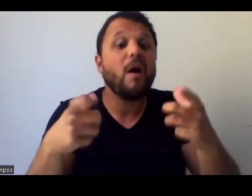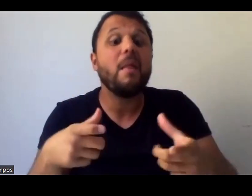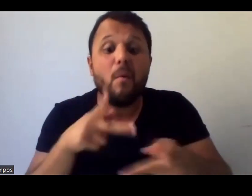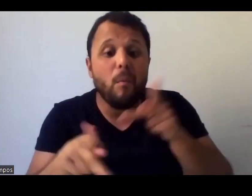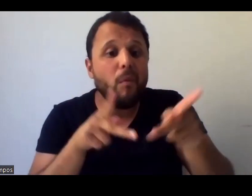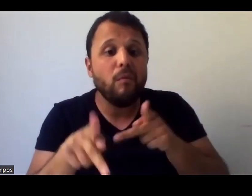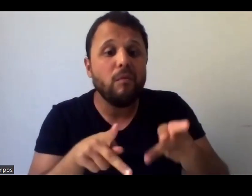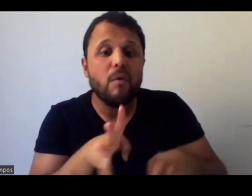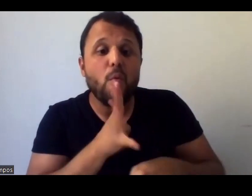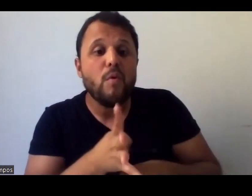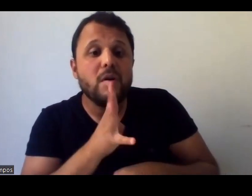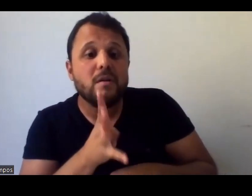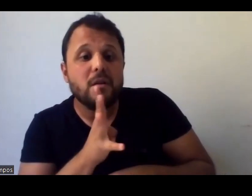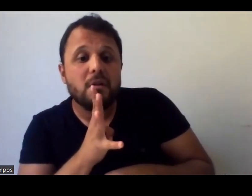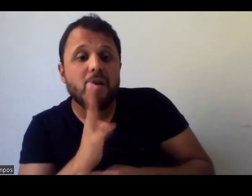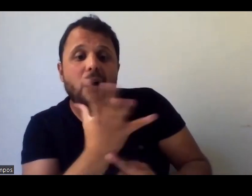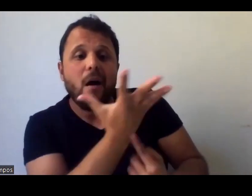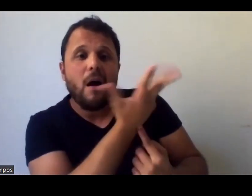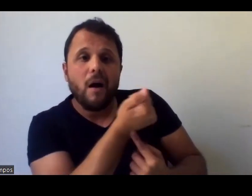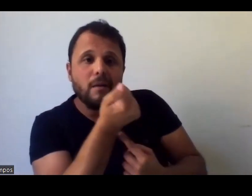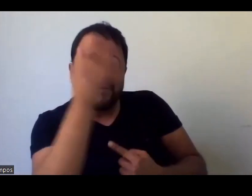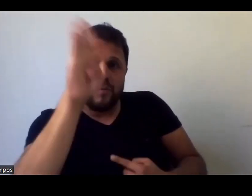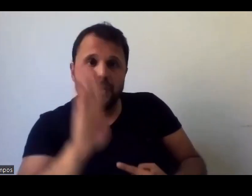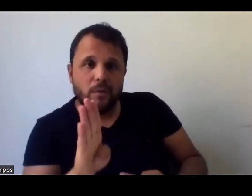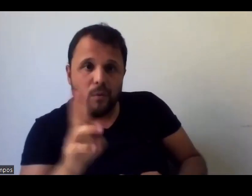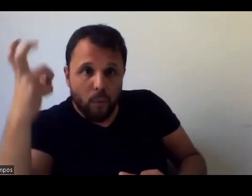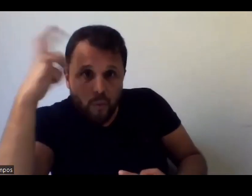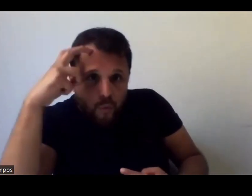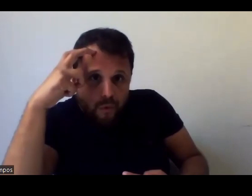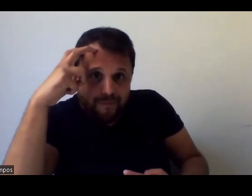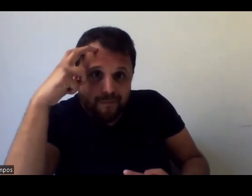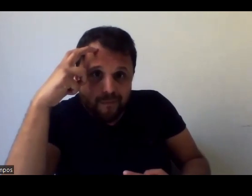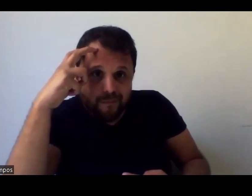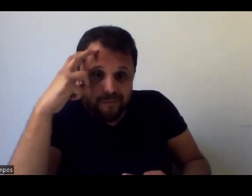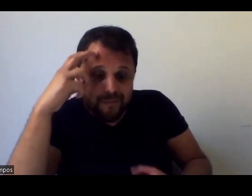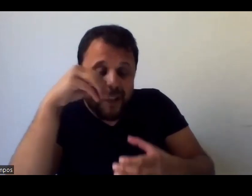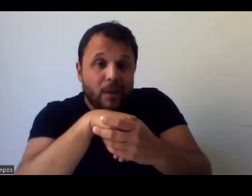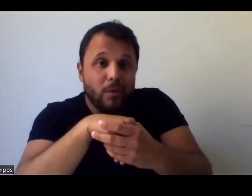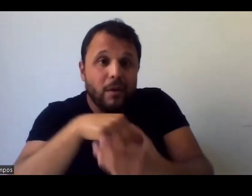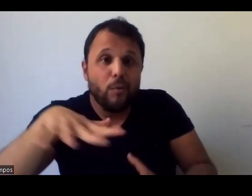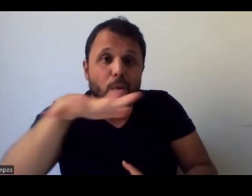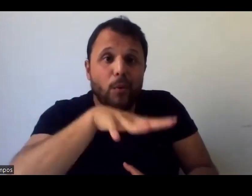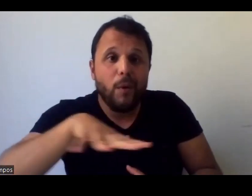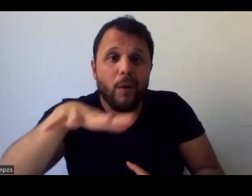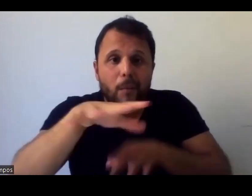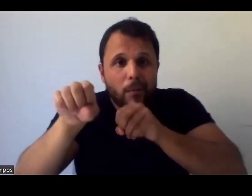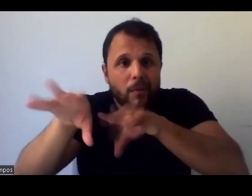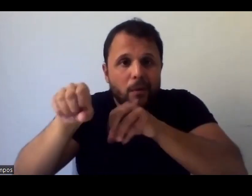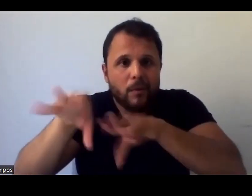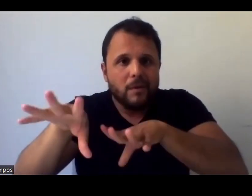cultura brasileira? Então, é claro que a está onde? Na educação. Mas diga lá.